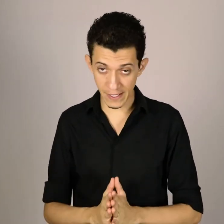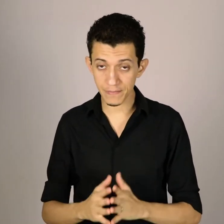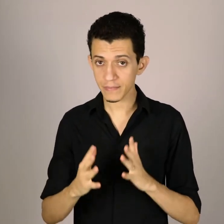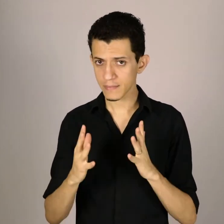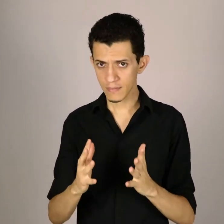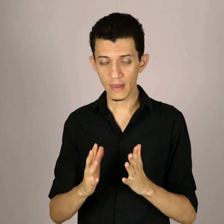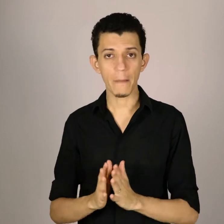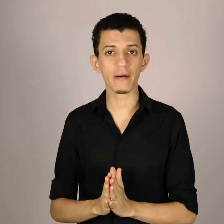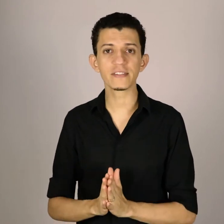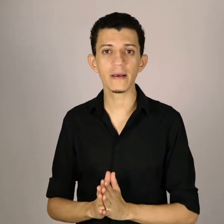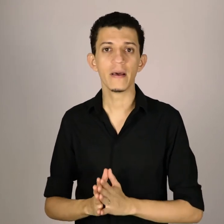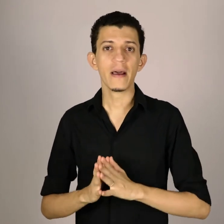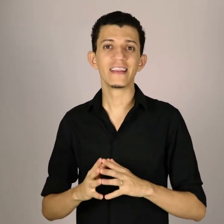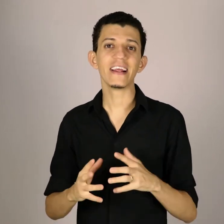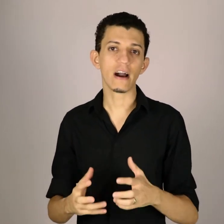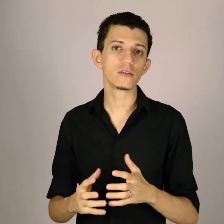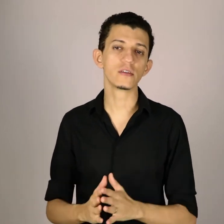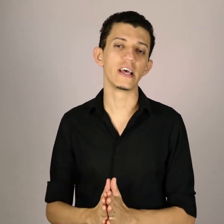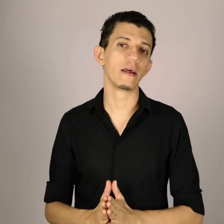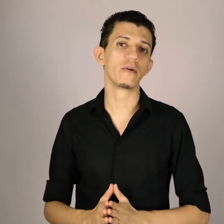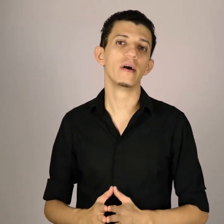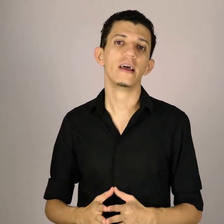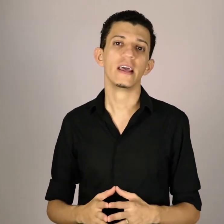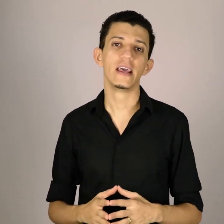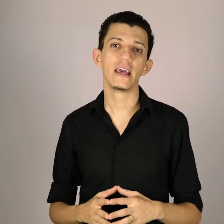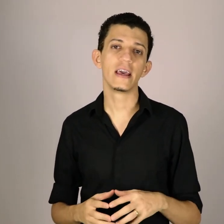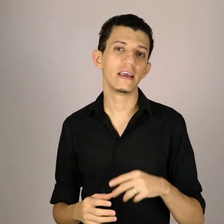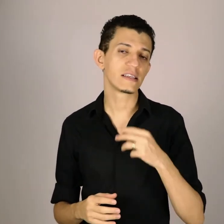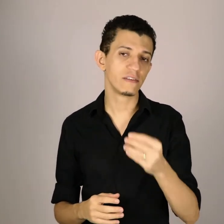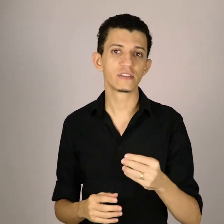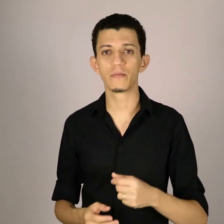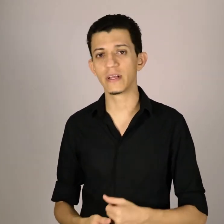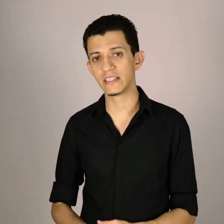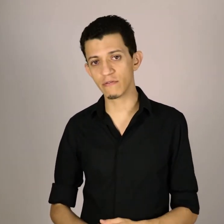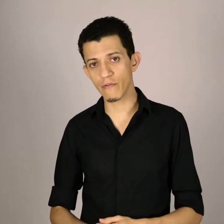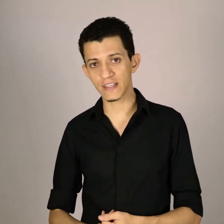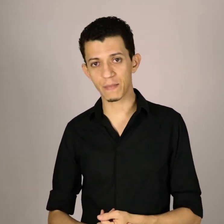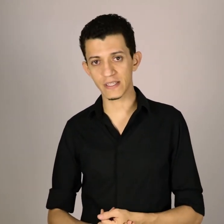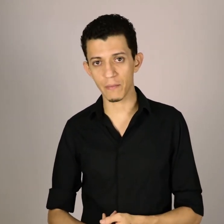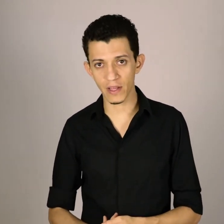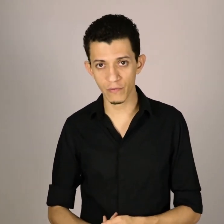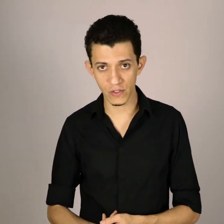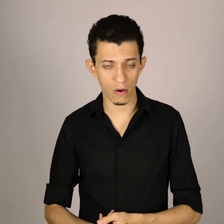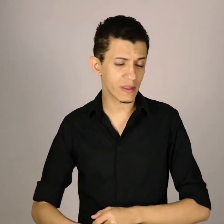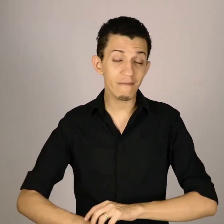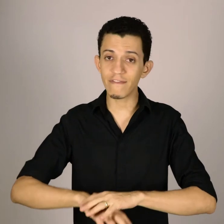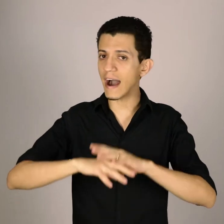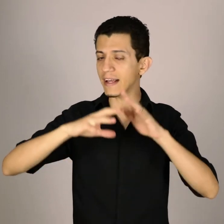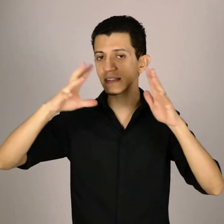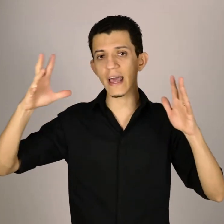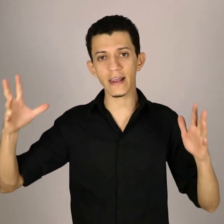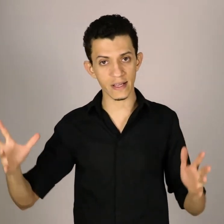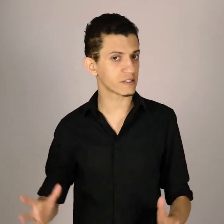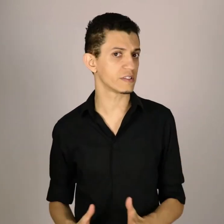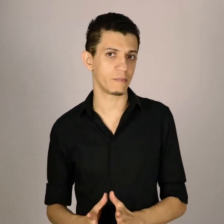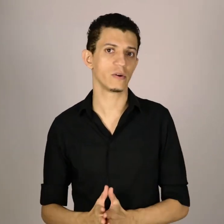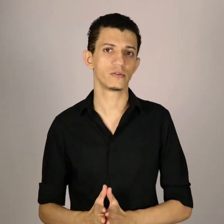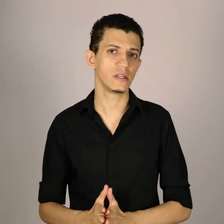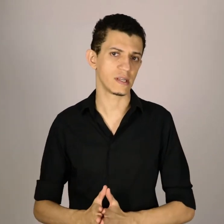para você treinar o seu cérebro e assim você poder desenvolver esse pensamento visual? Tem várias técnicas que você pode utilizar,